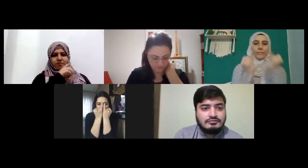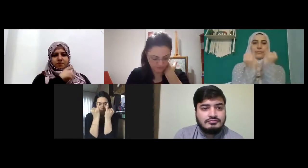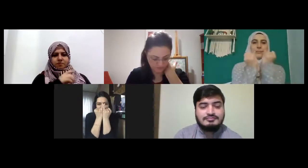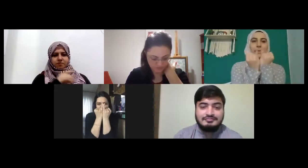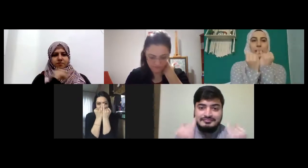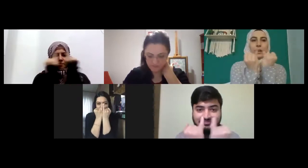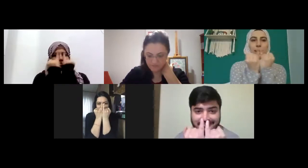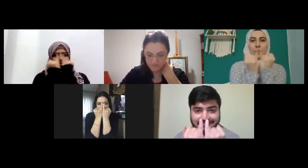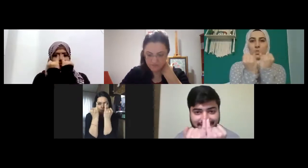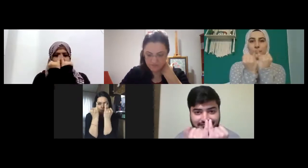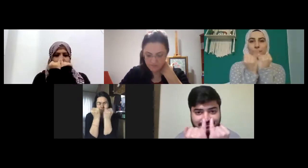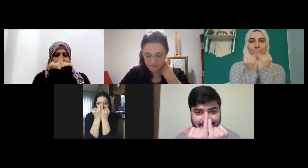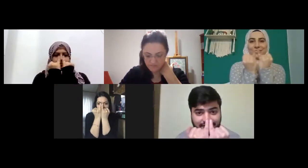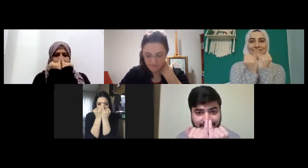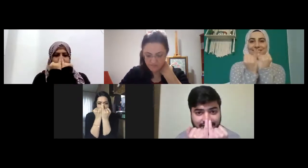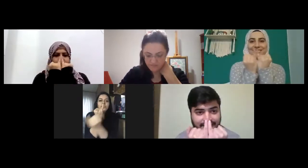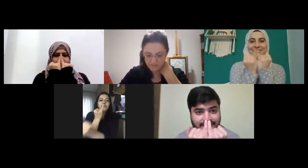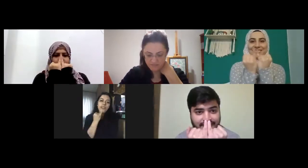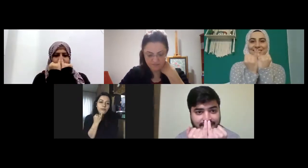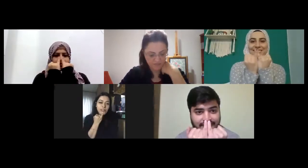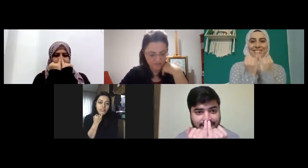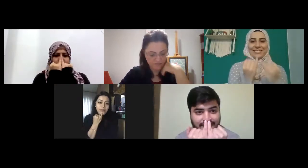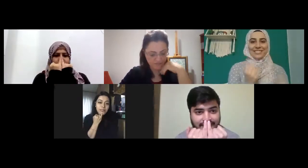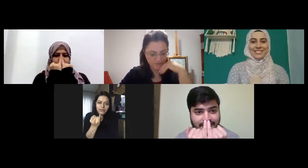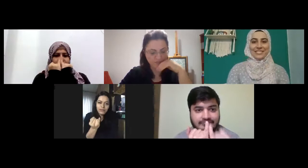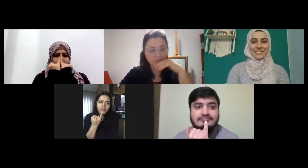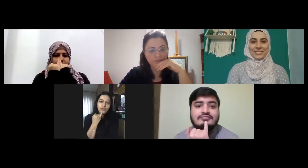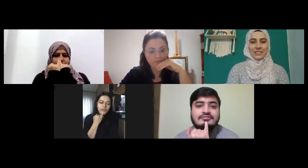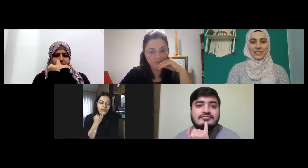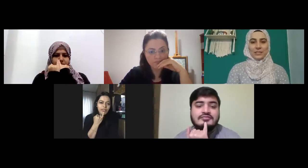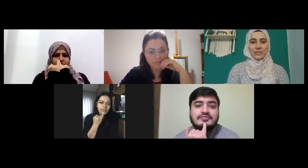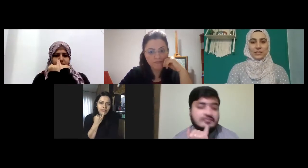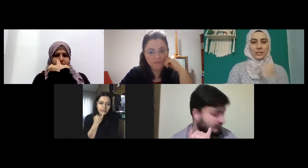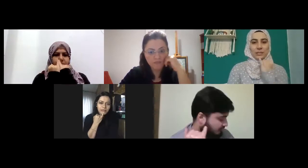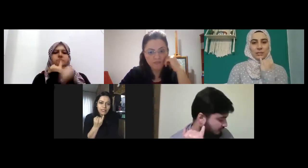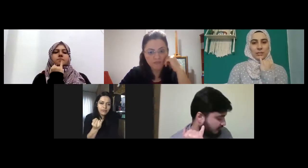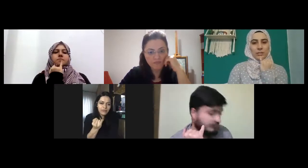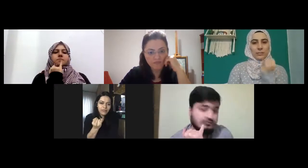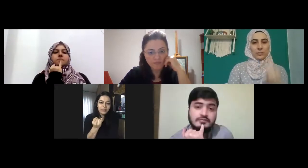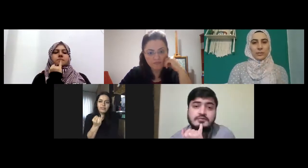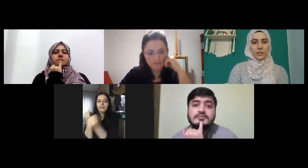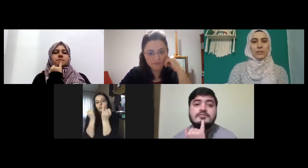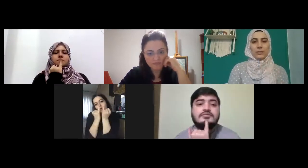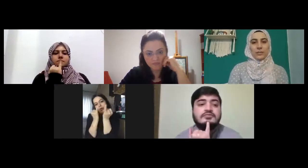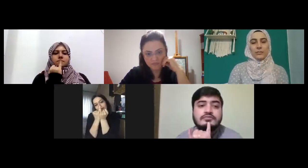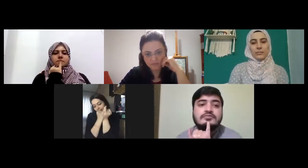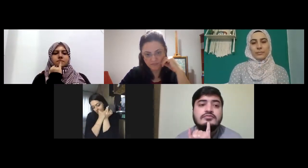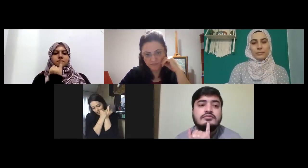kardeş bu tek başına misafirdi şöyle tekrar hatırlatayım misafir öyle kardeş